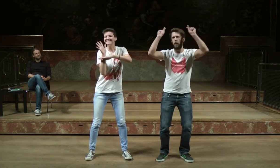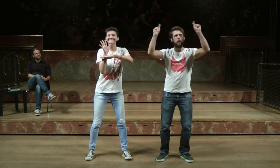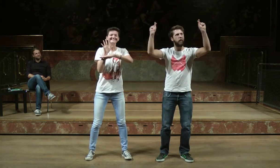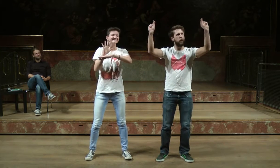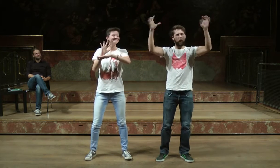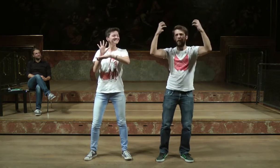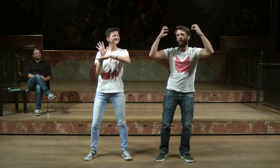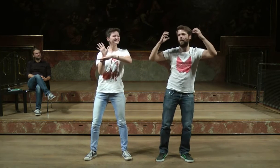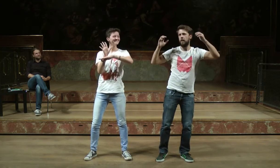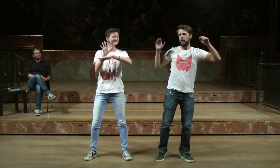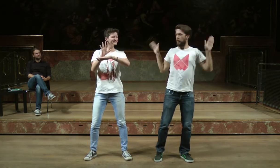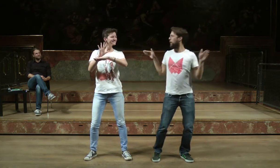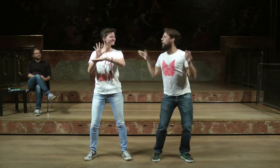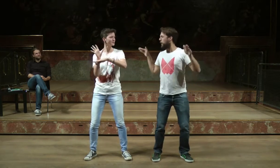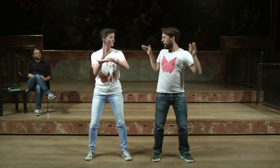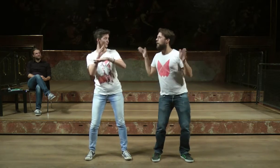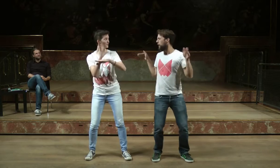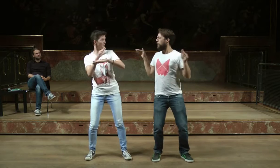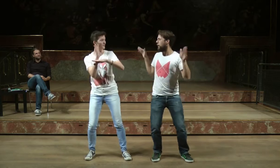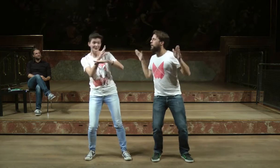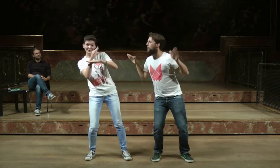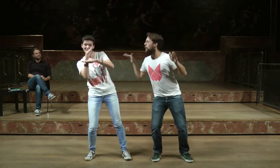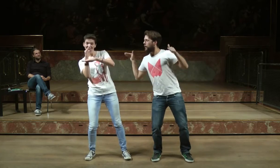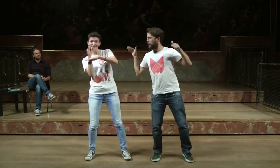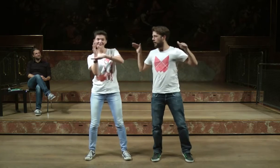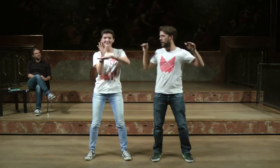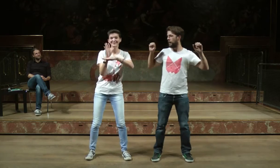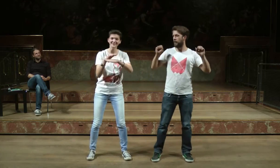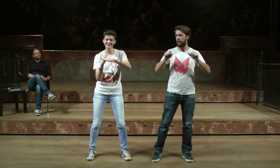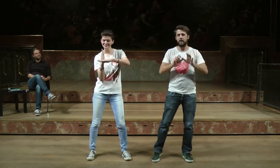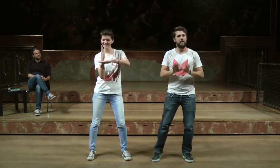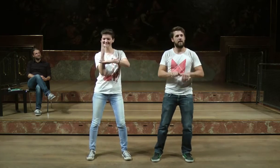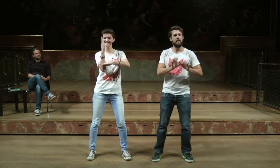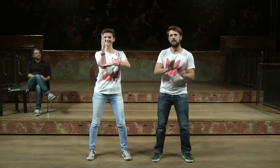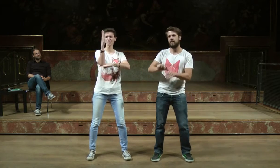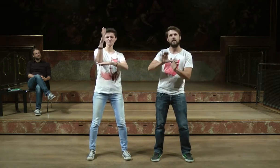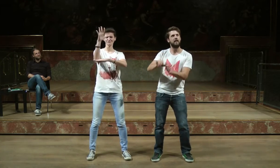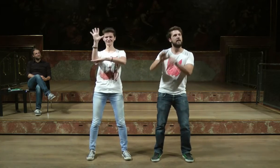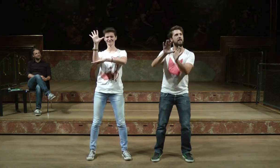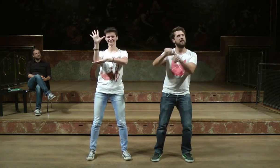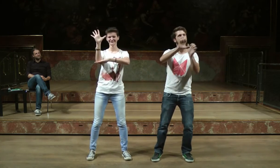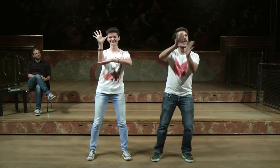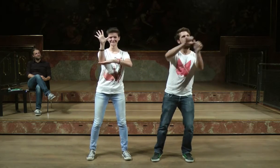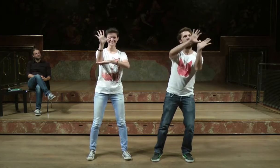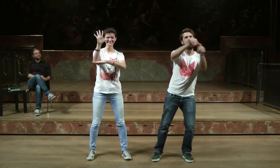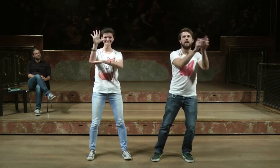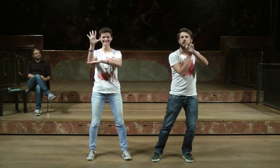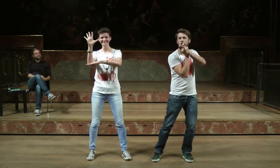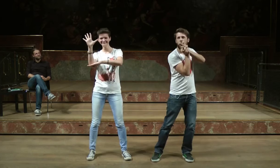siehe da eine Biene, Augenfühler und mit Lichtgeschwindigkeit Richtung Blume. Siehe da ein Adler, der